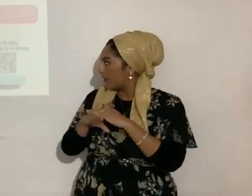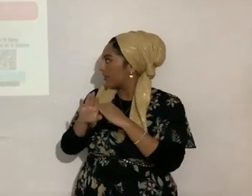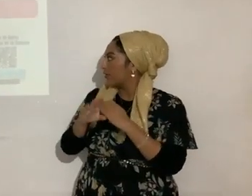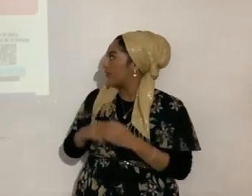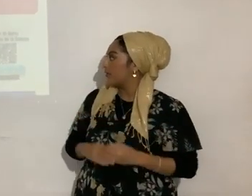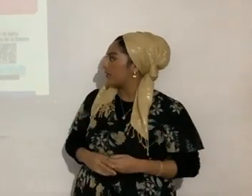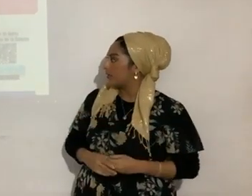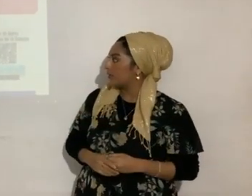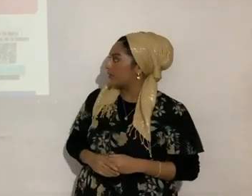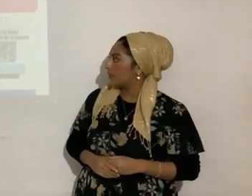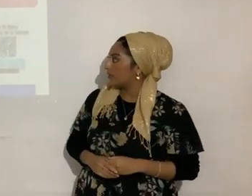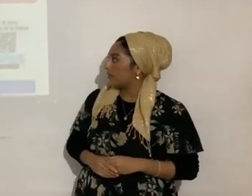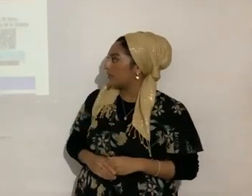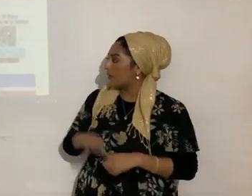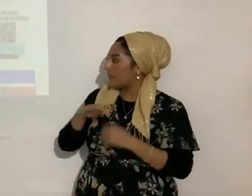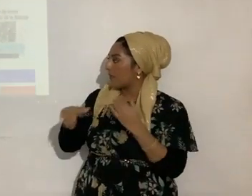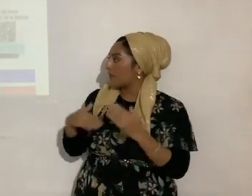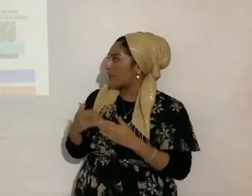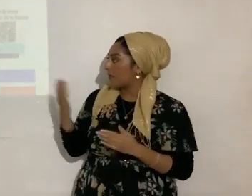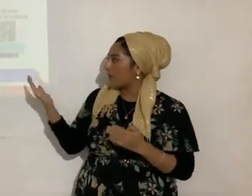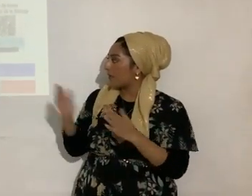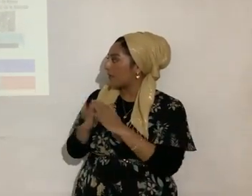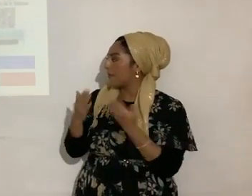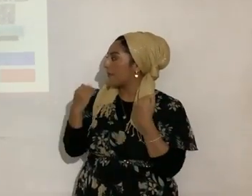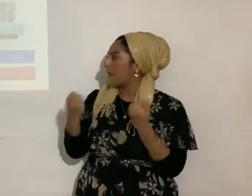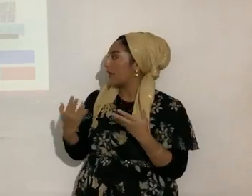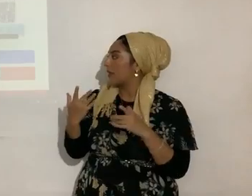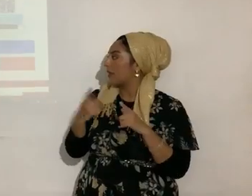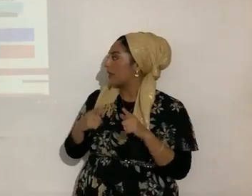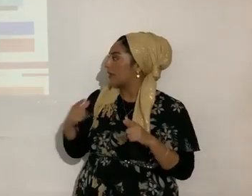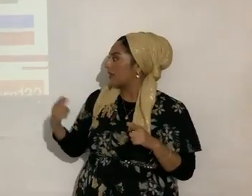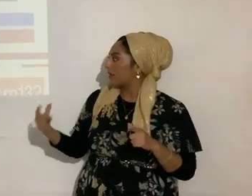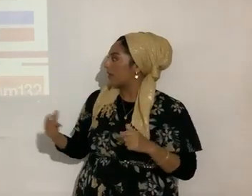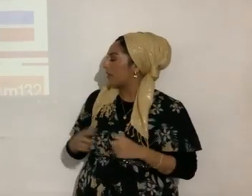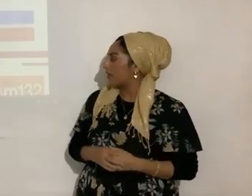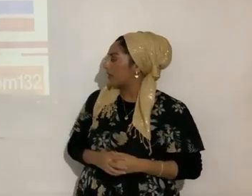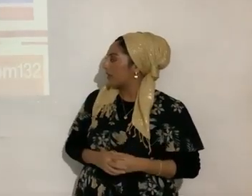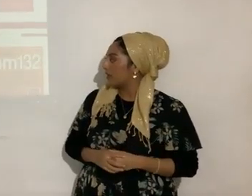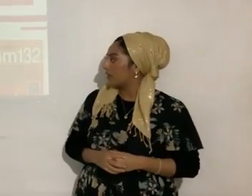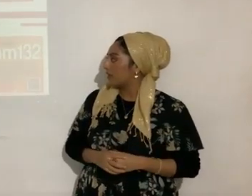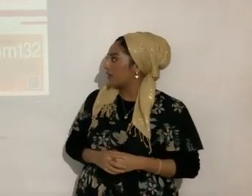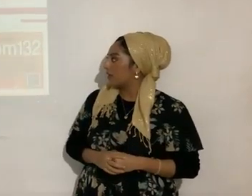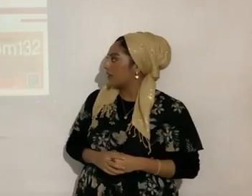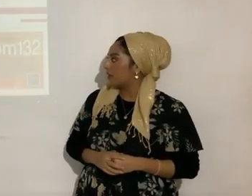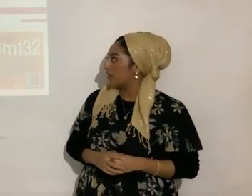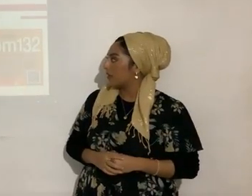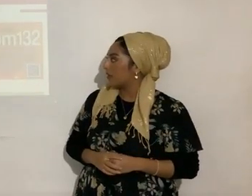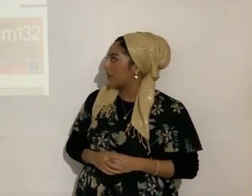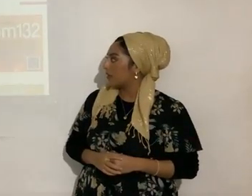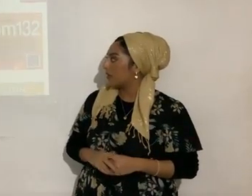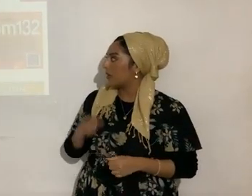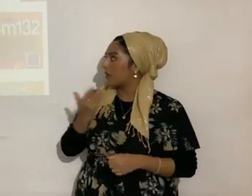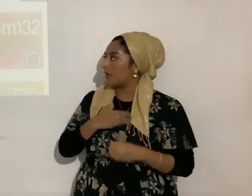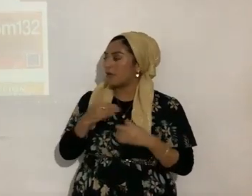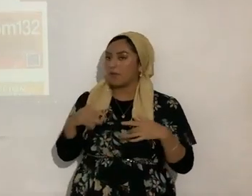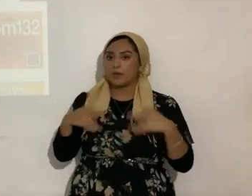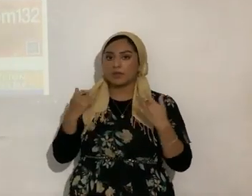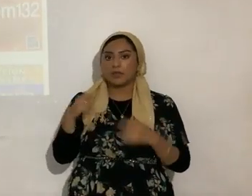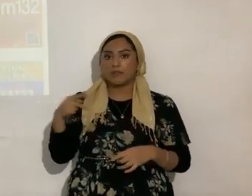todos estos libros están en varios idiomas, ¿de acuerdo? El WhatsApp, pueden hablar al WhatsApp,